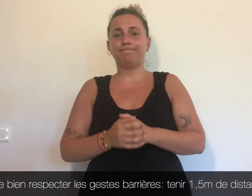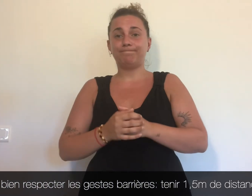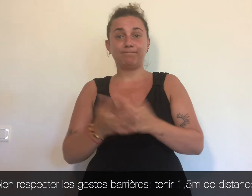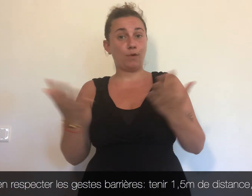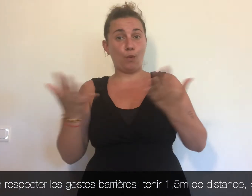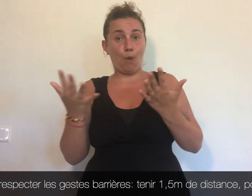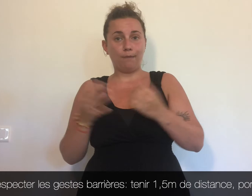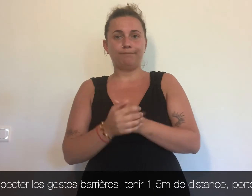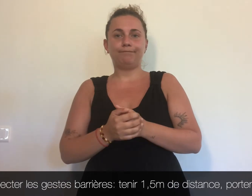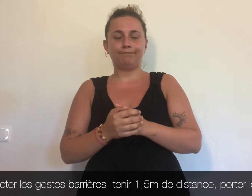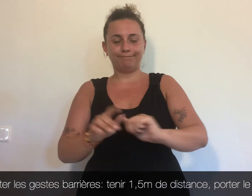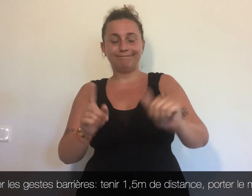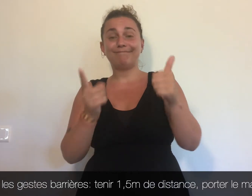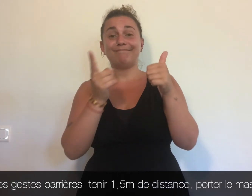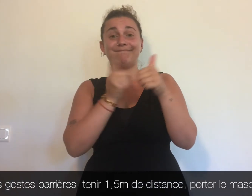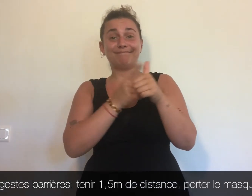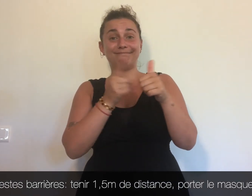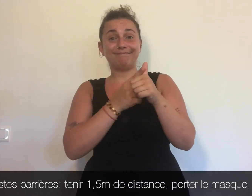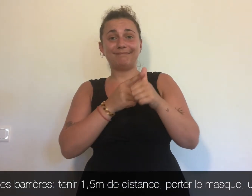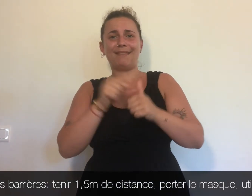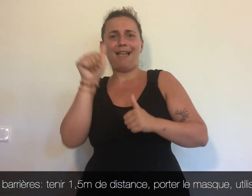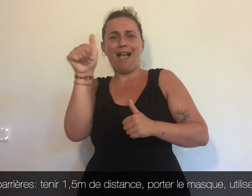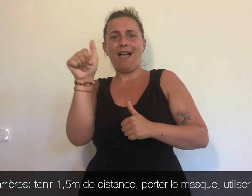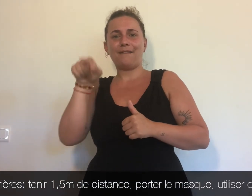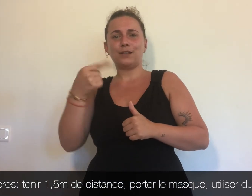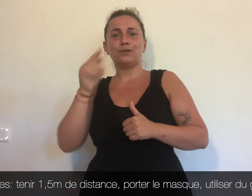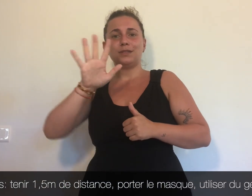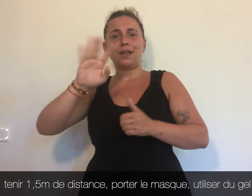Tenir une distanciation sociale d'un mètre cinquante